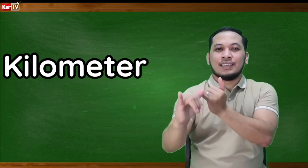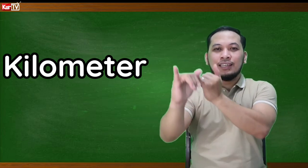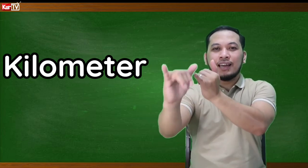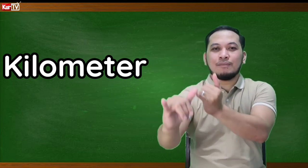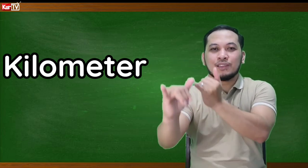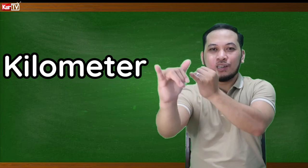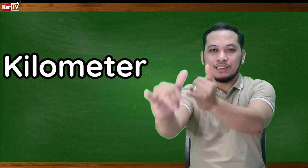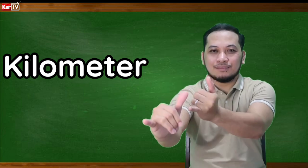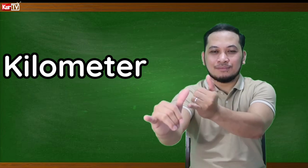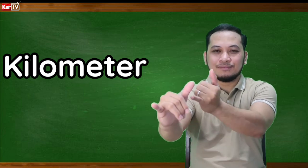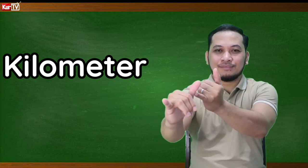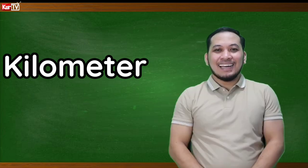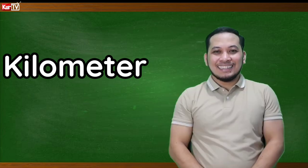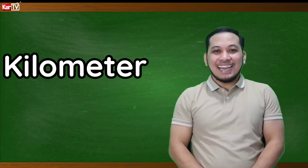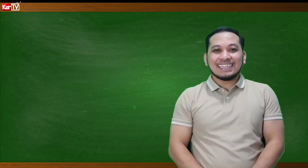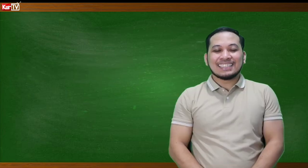Kilometer. Length.